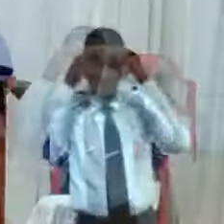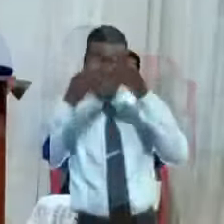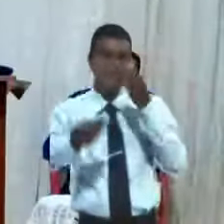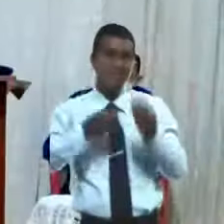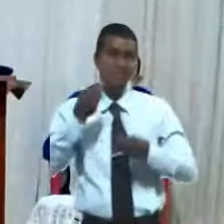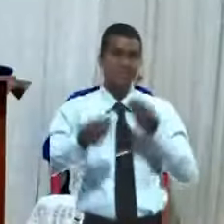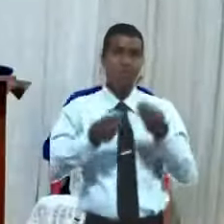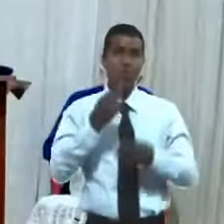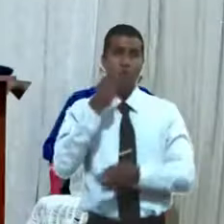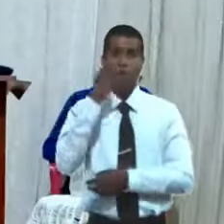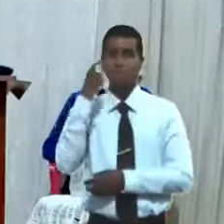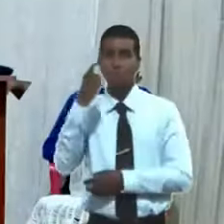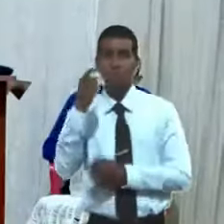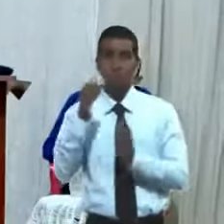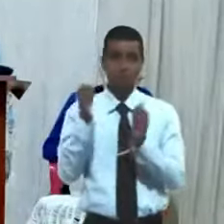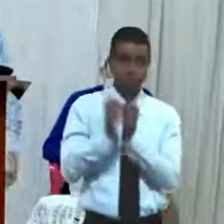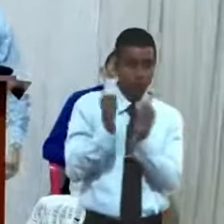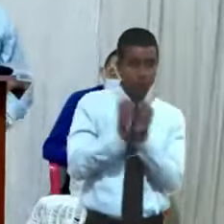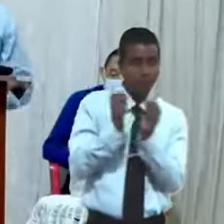comandante